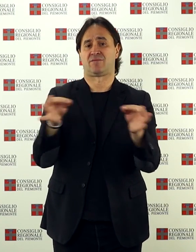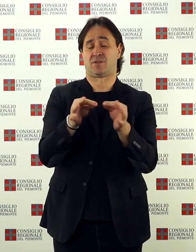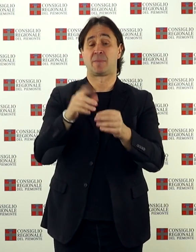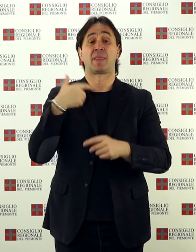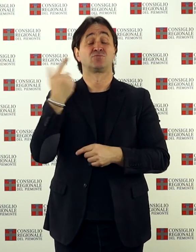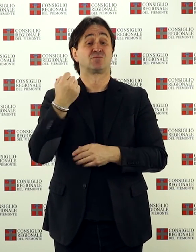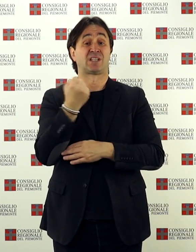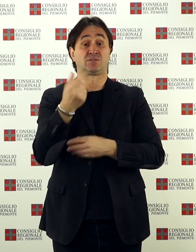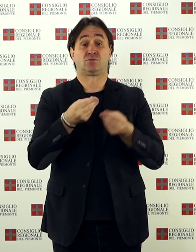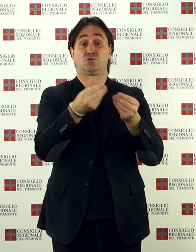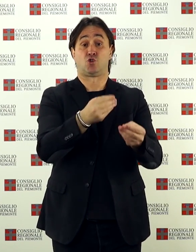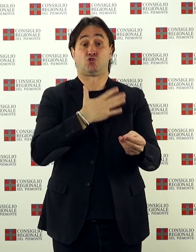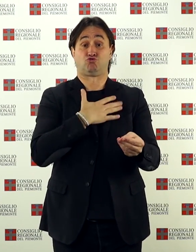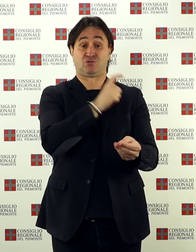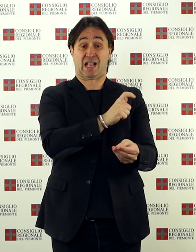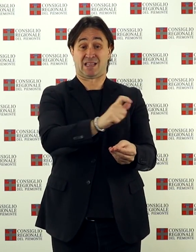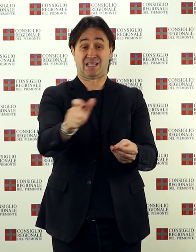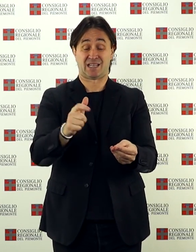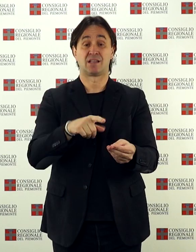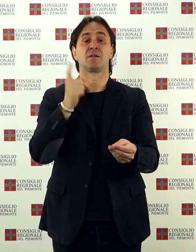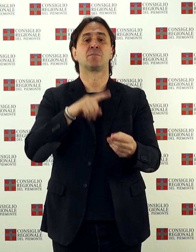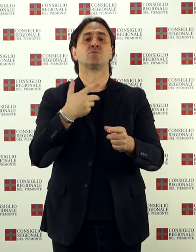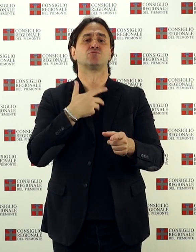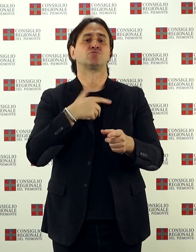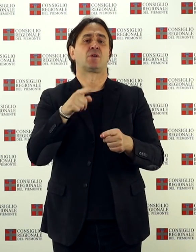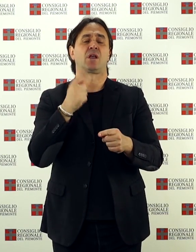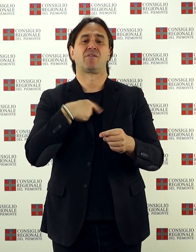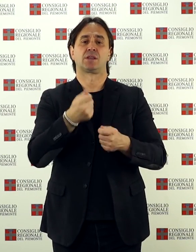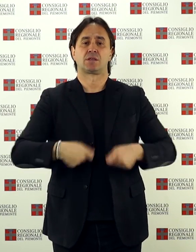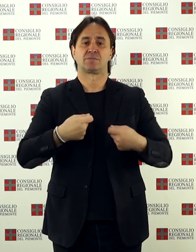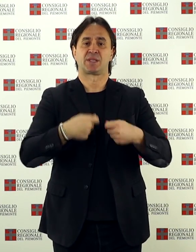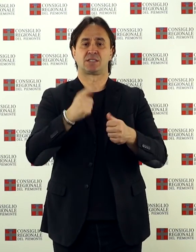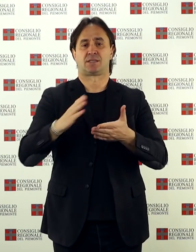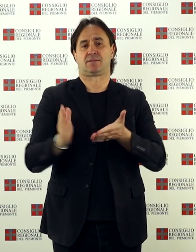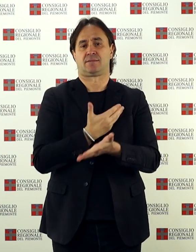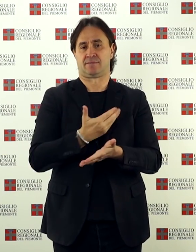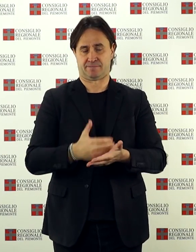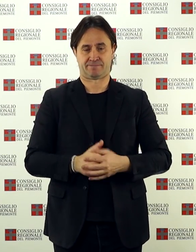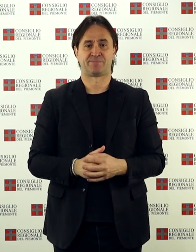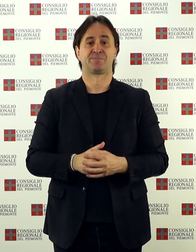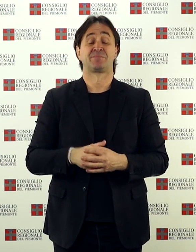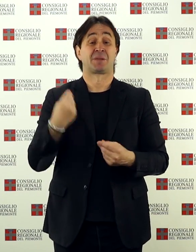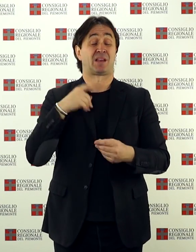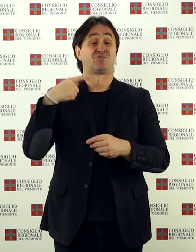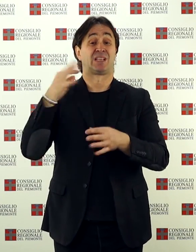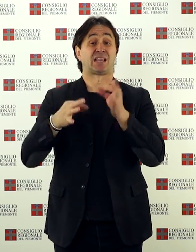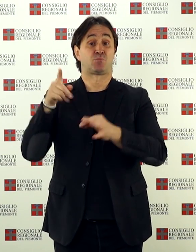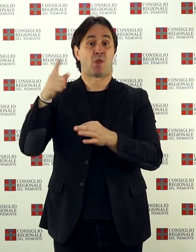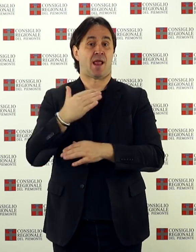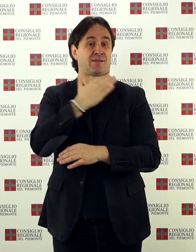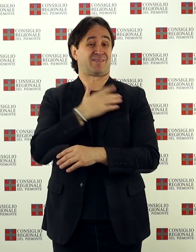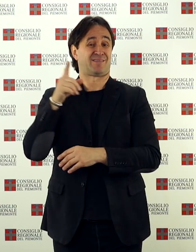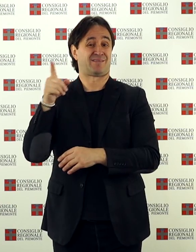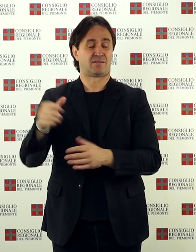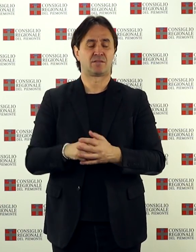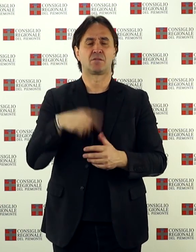offre un servizio utile al cittadino e dall'altro assorbe e annulla un costo che diversamente peserebbe sulle spalle dei tribunali. Alla